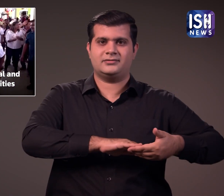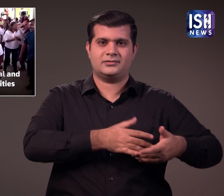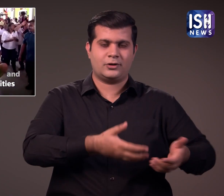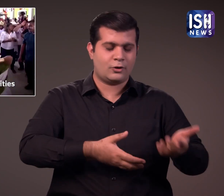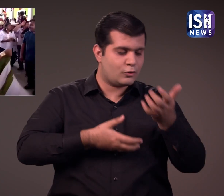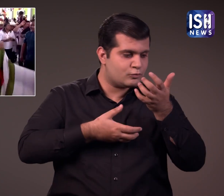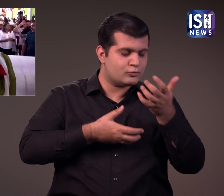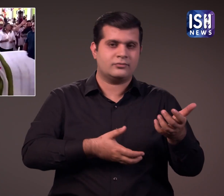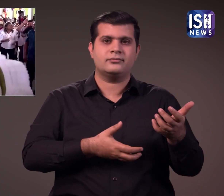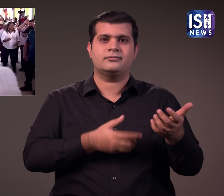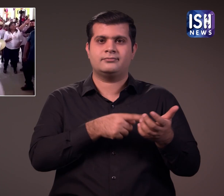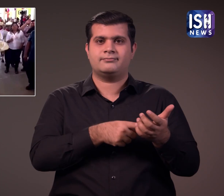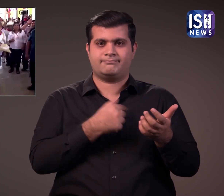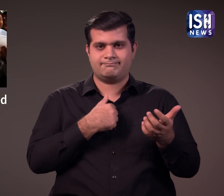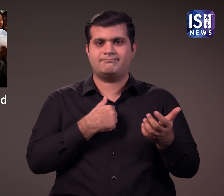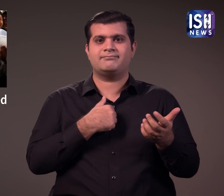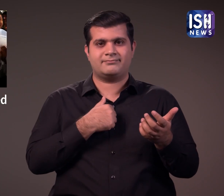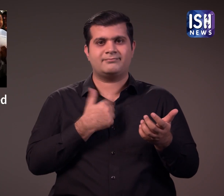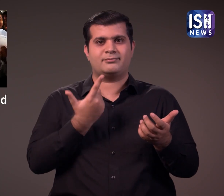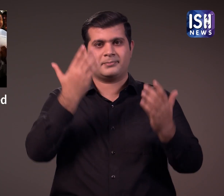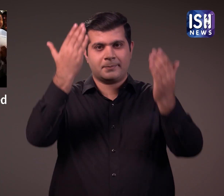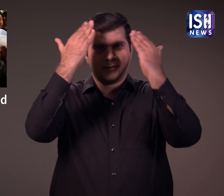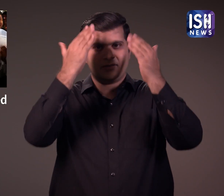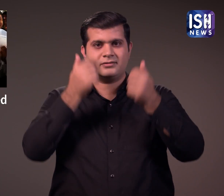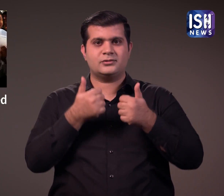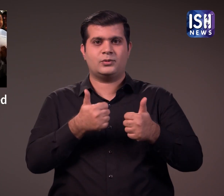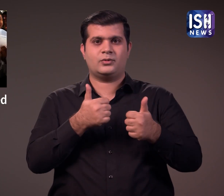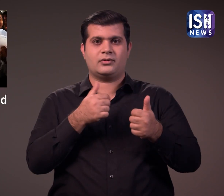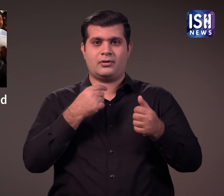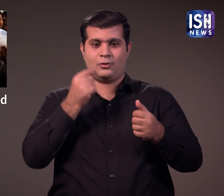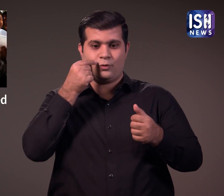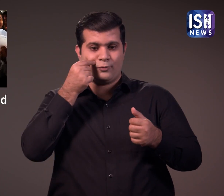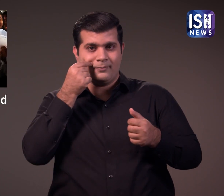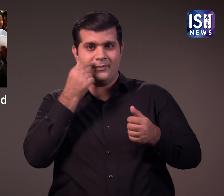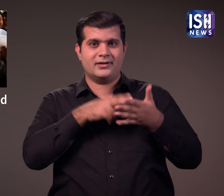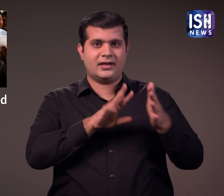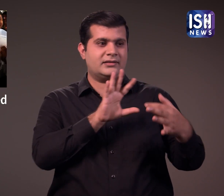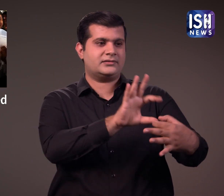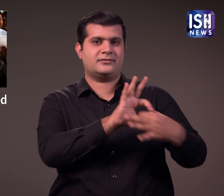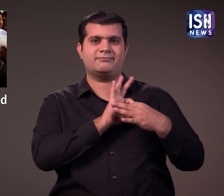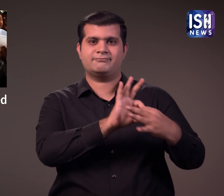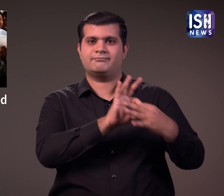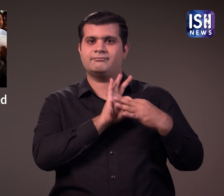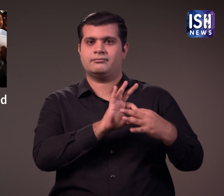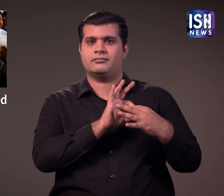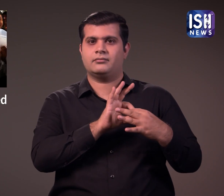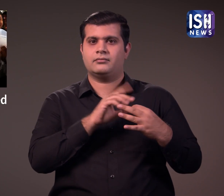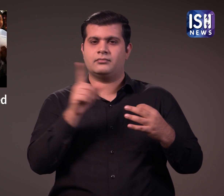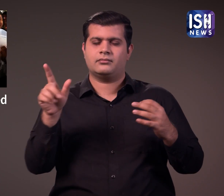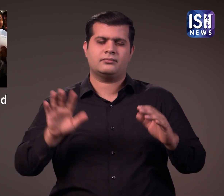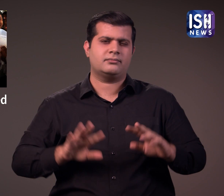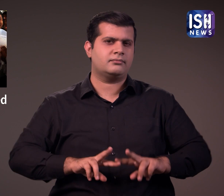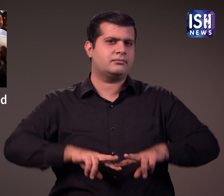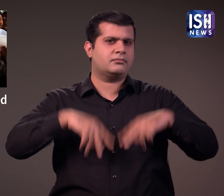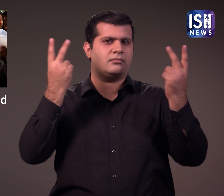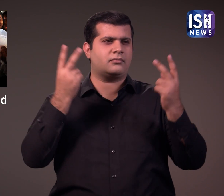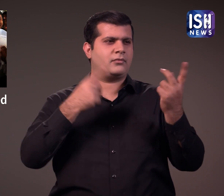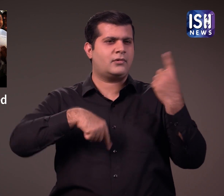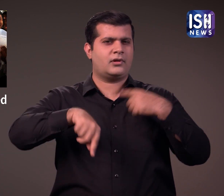से विवा करना प्रकृति के साथ मनुश्य के जुड़ने का प्रतीक है अजीबो गरीब